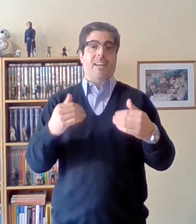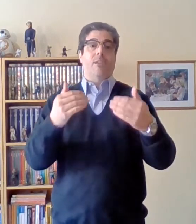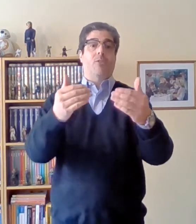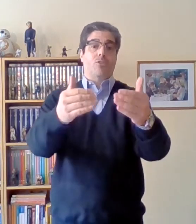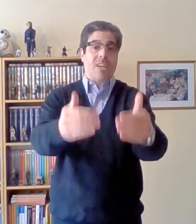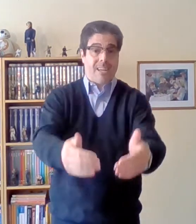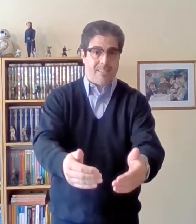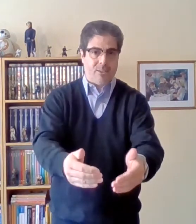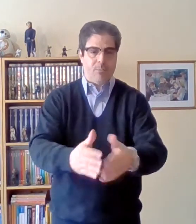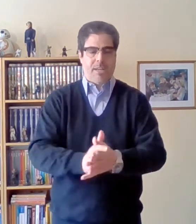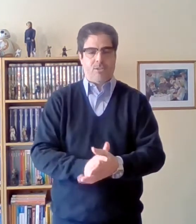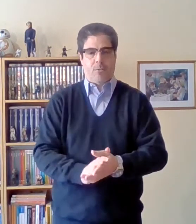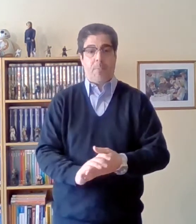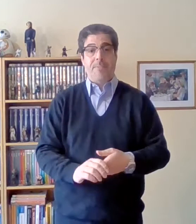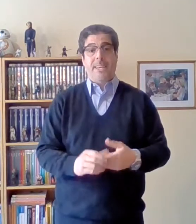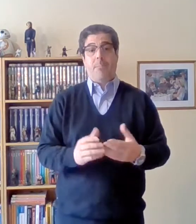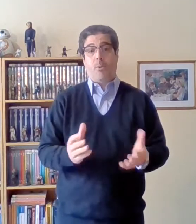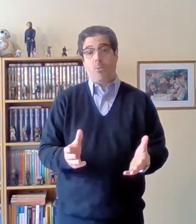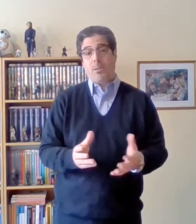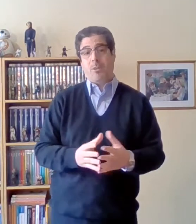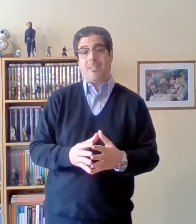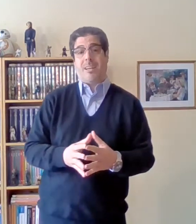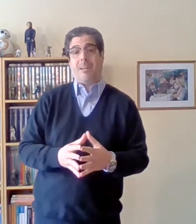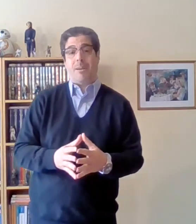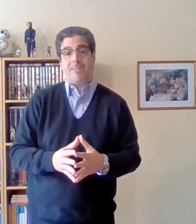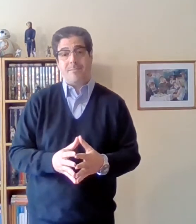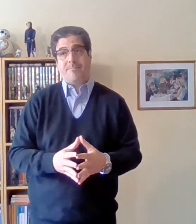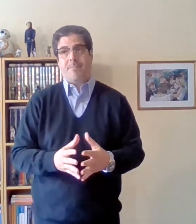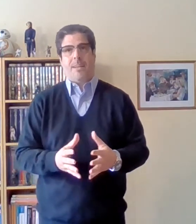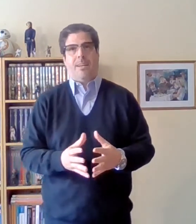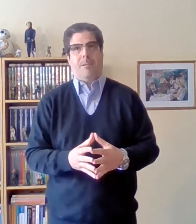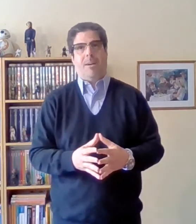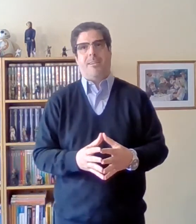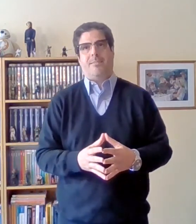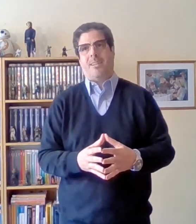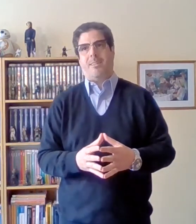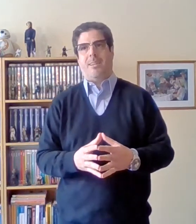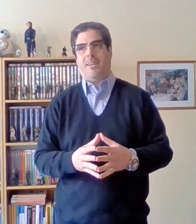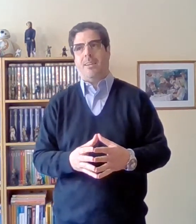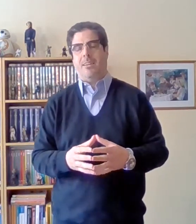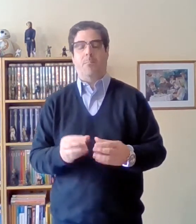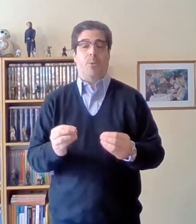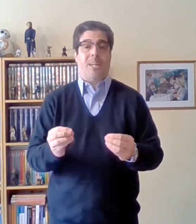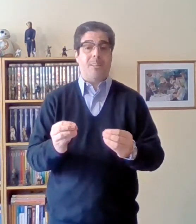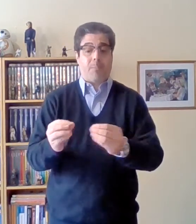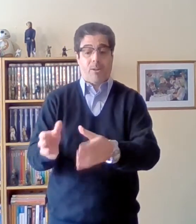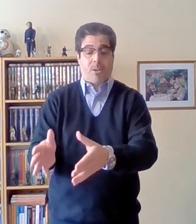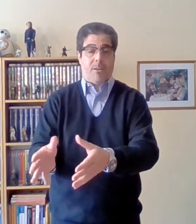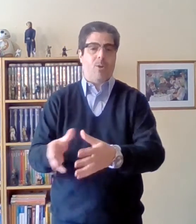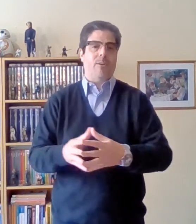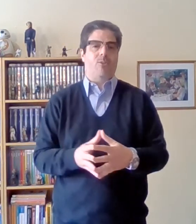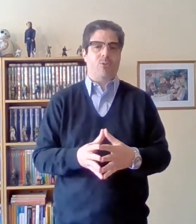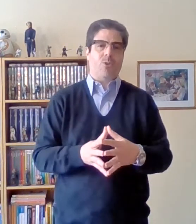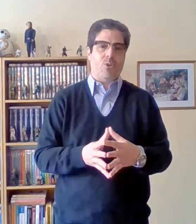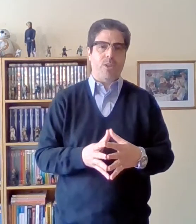reforzar esa dominación y por último quizás la más la más importante para lo que vamos a ver nosotros hoy